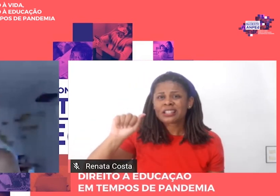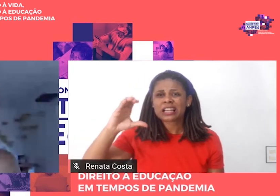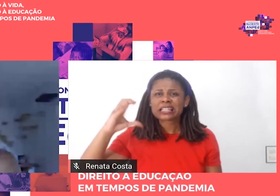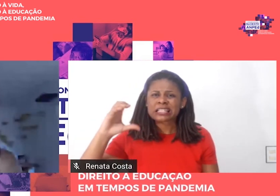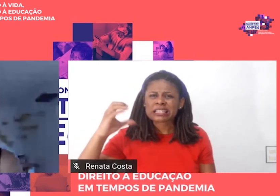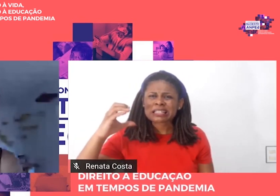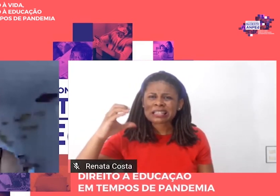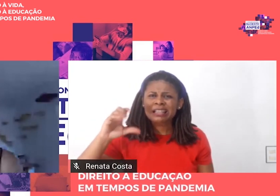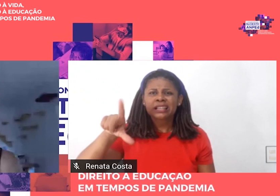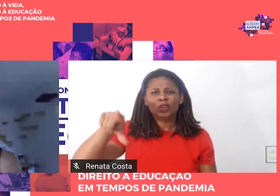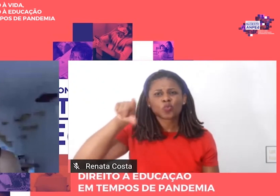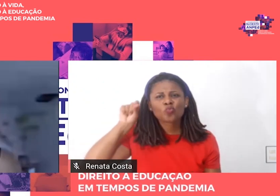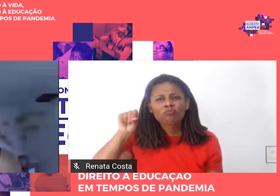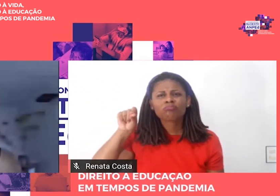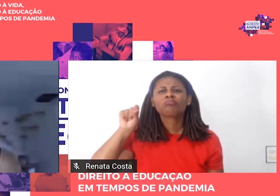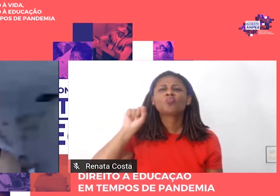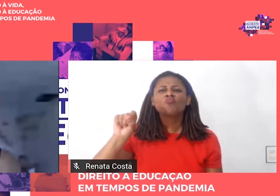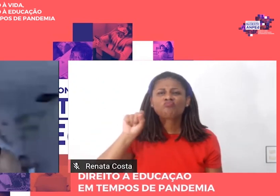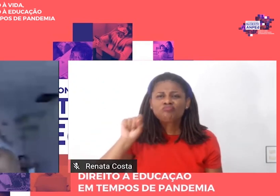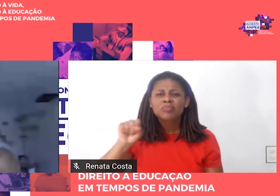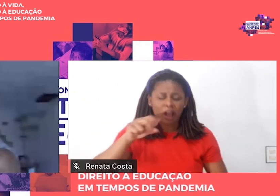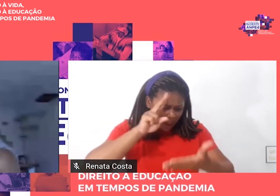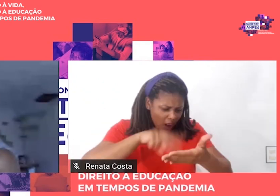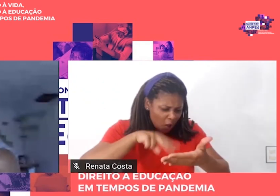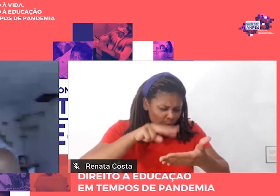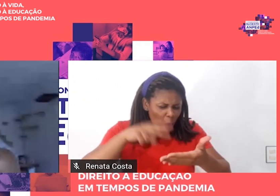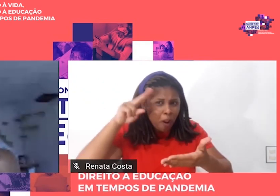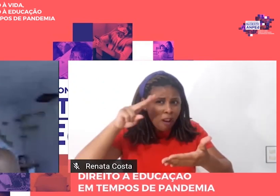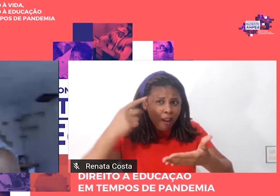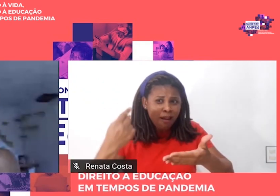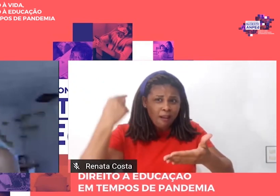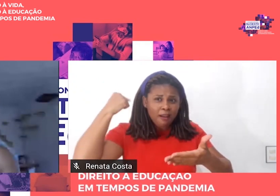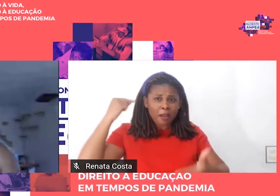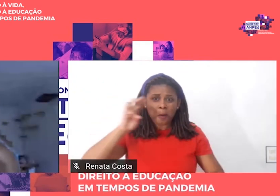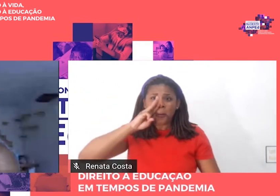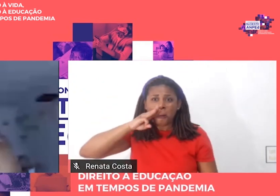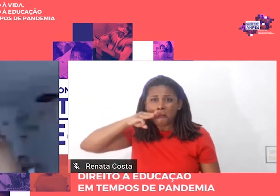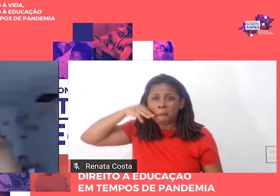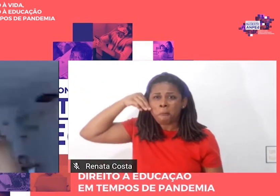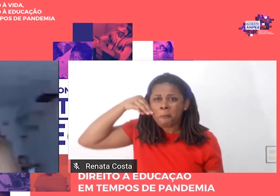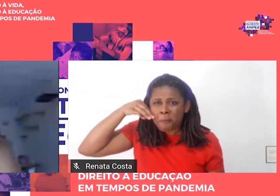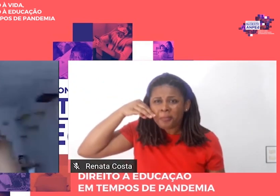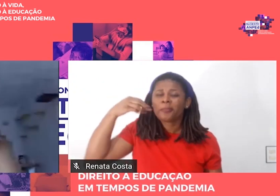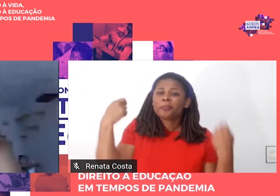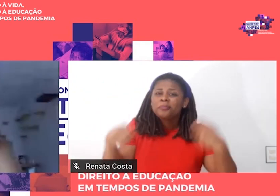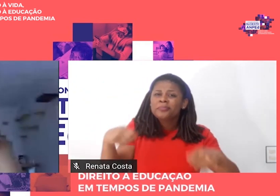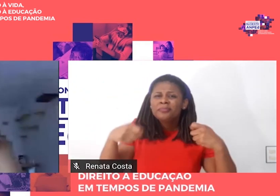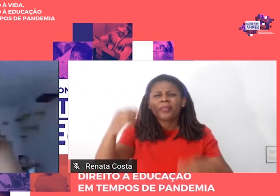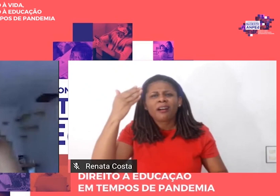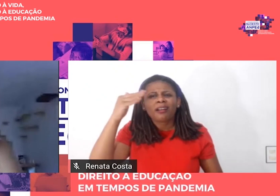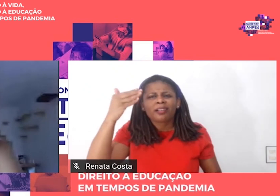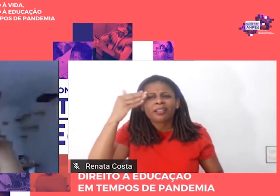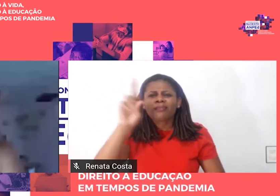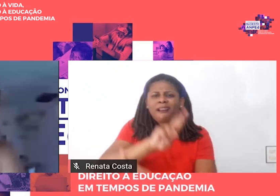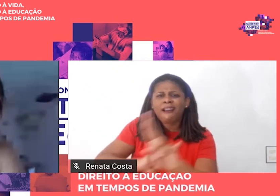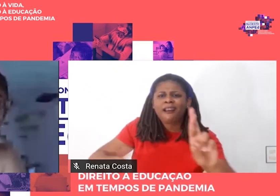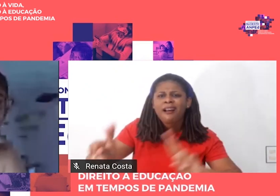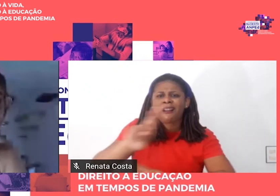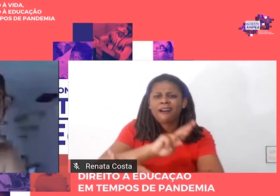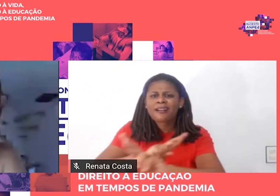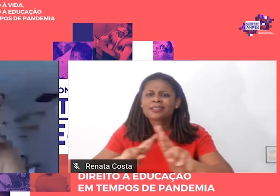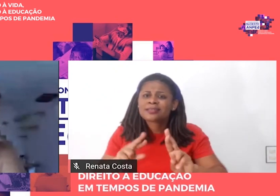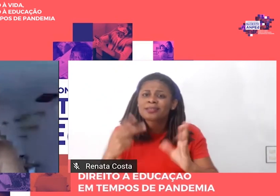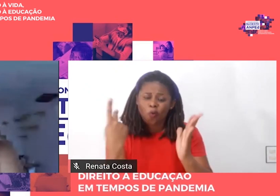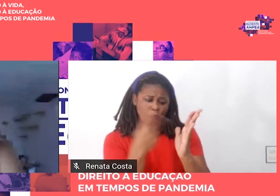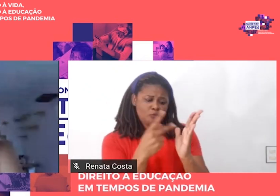se remeta à obra marxiana para compreender as relações estabelecidas por Saviani com o